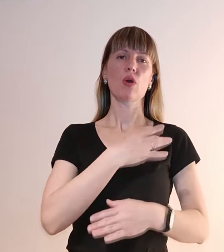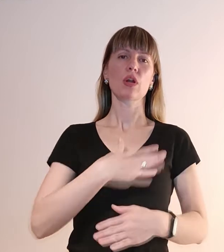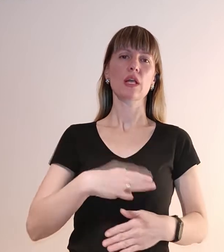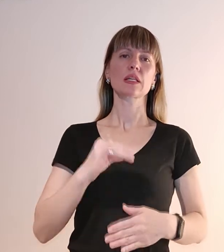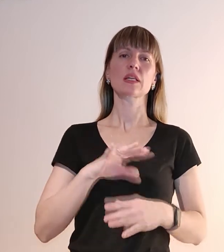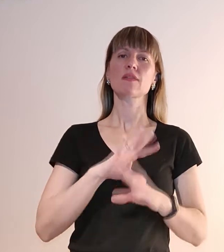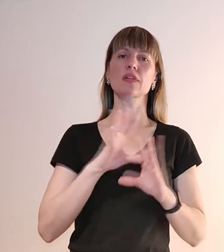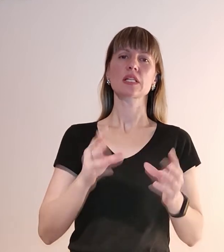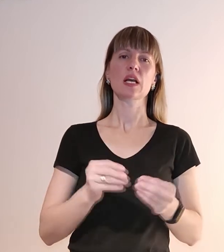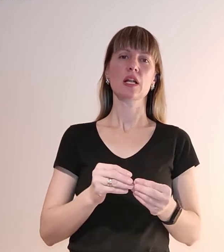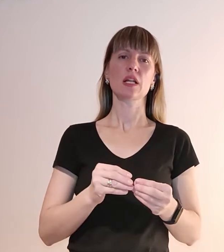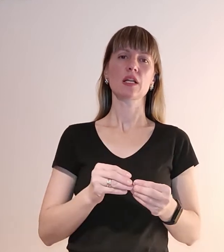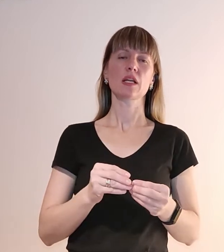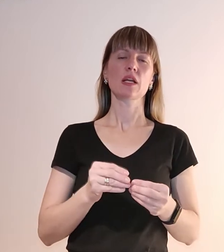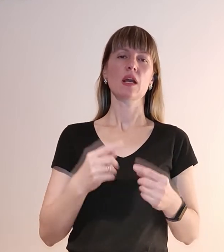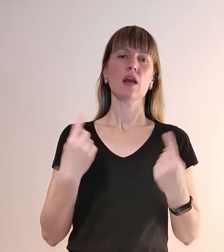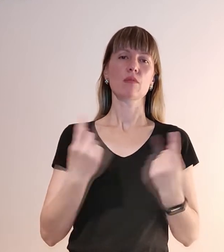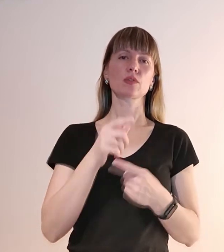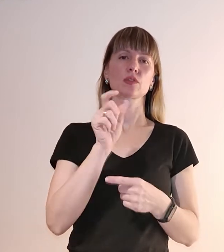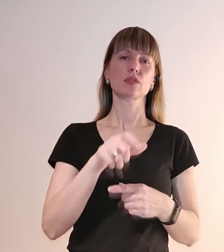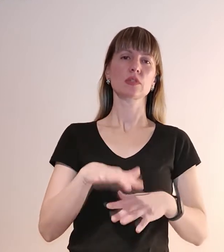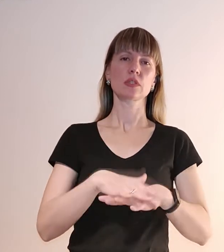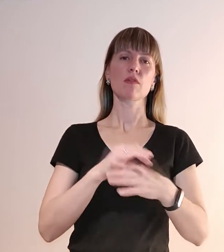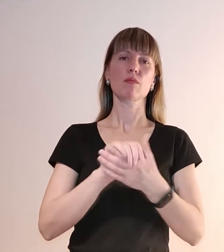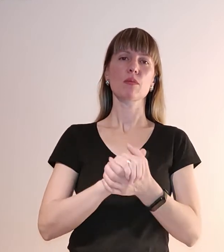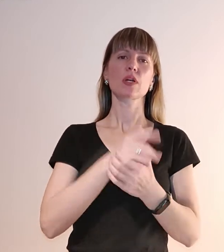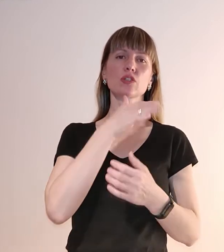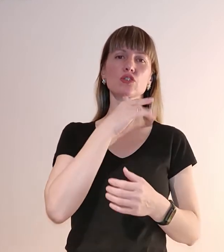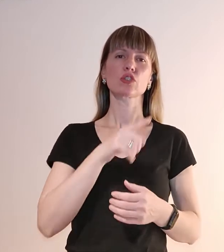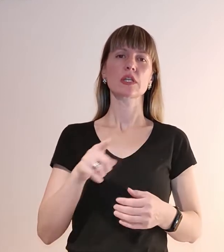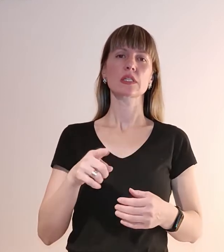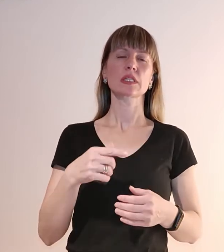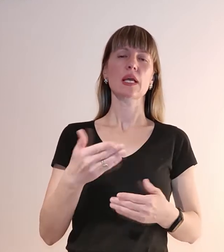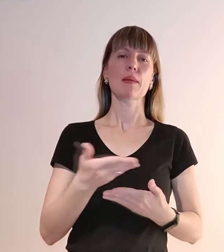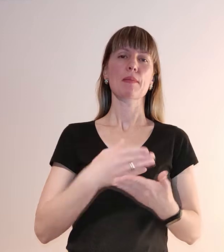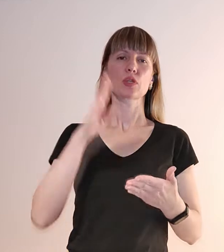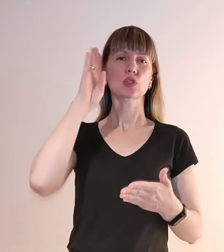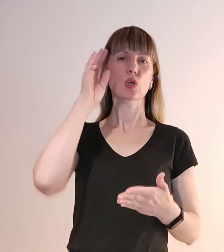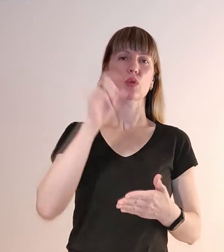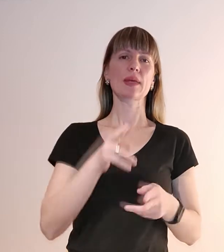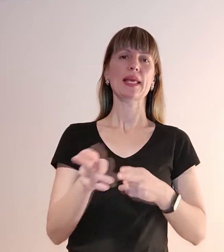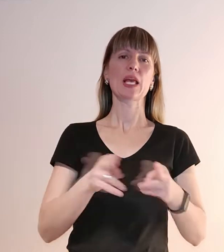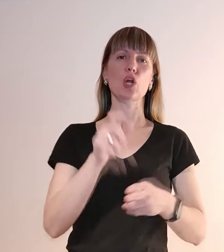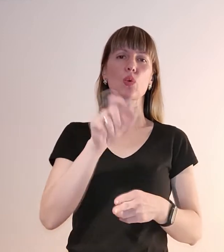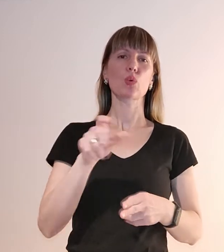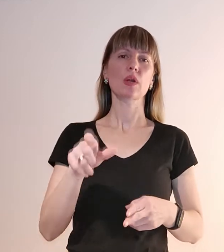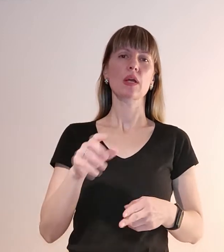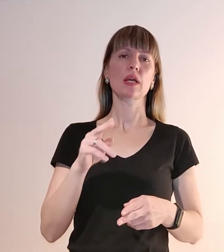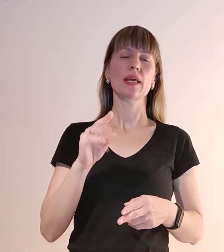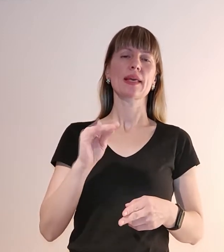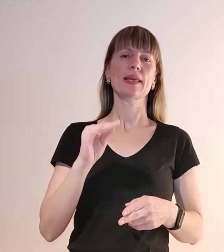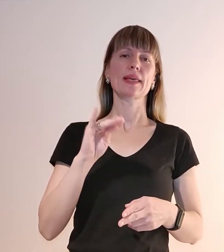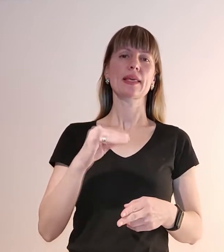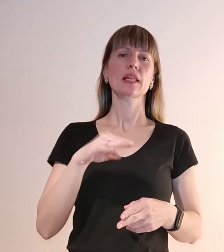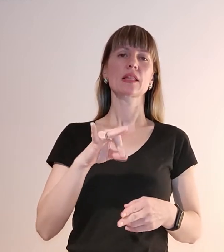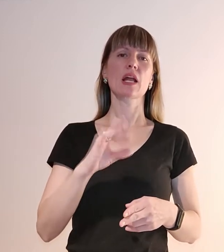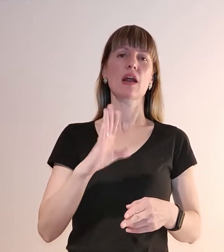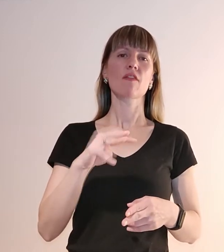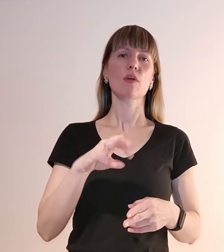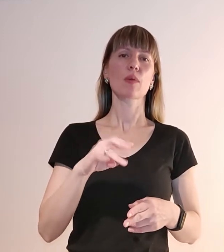взагалі цивільному населенню в мирний час. Ми з хлопцями-хірургами та хроматологами 24 на 7 у